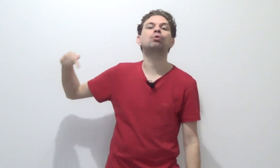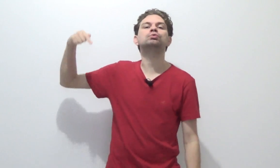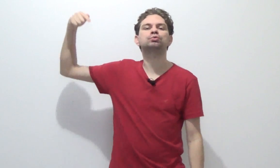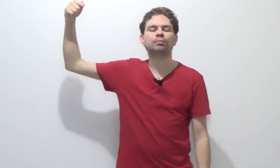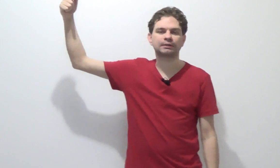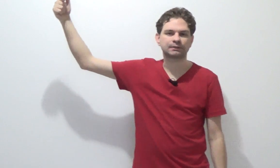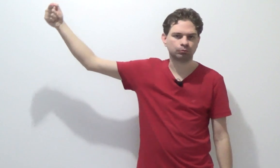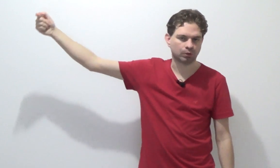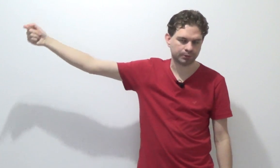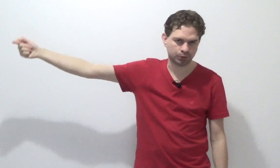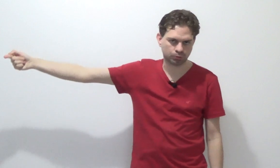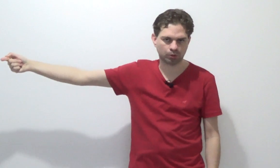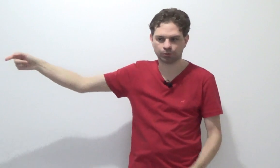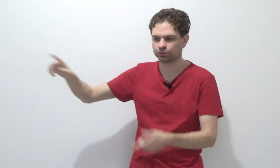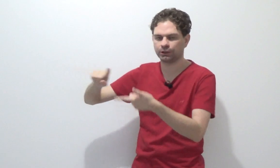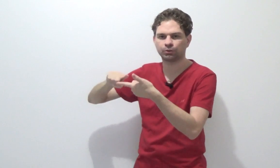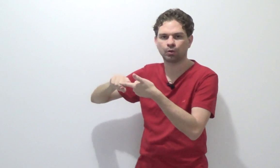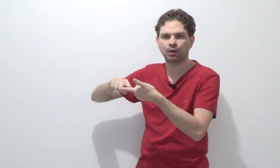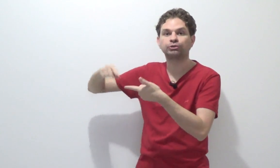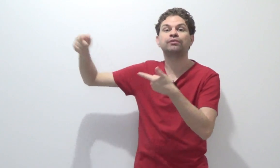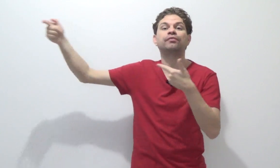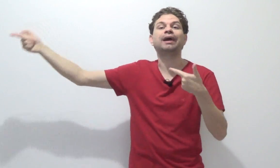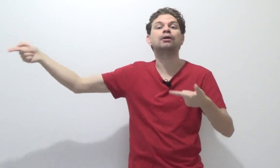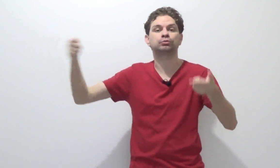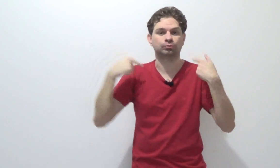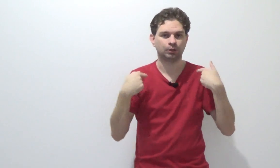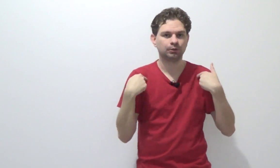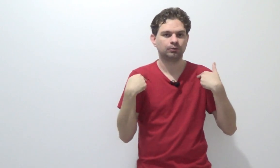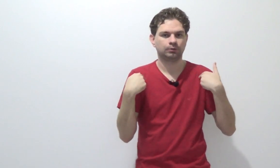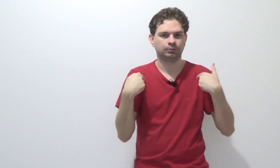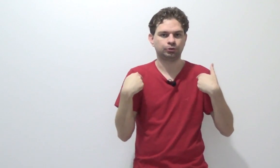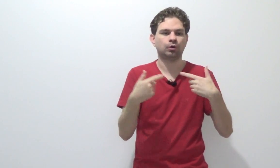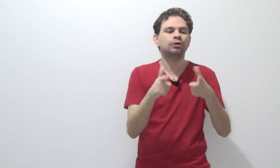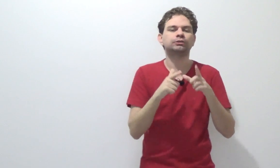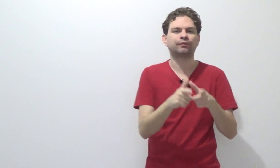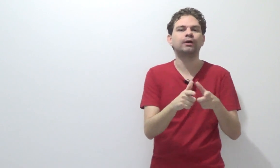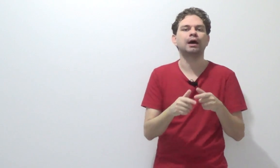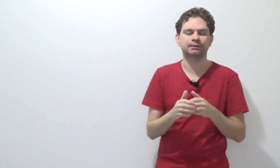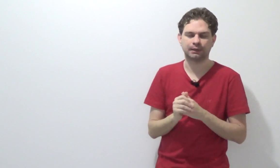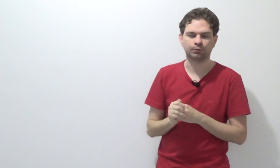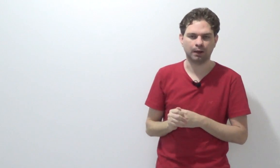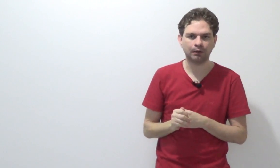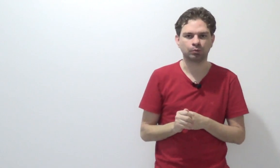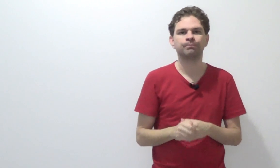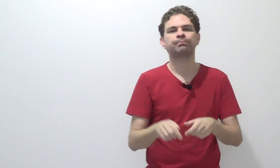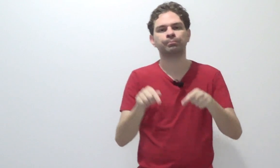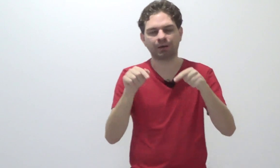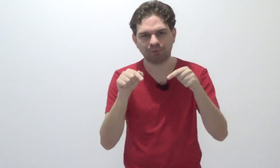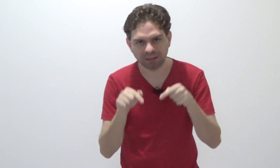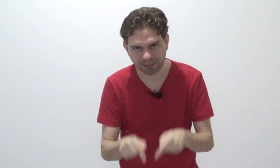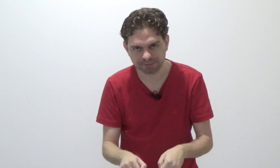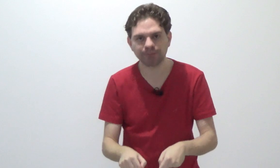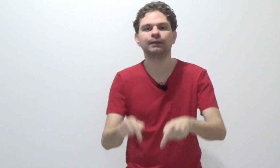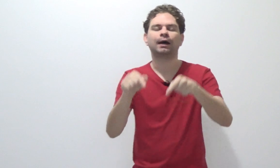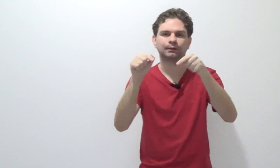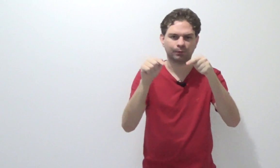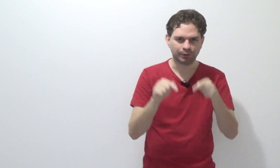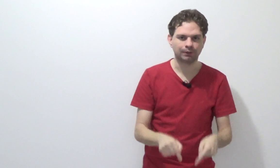consumação do homicídio doloso seja um local diverso de onde foi realizado o ato, prevalece a teoria